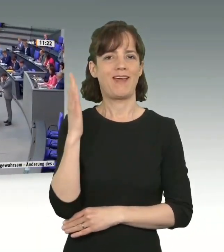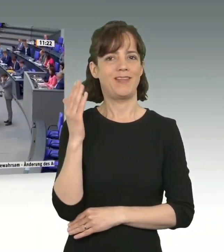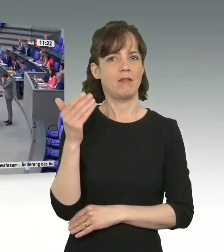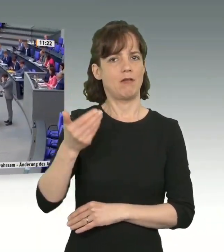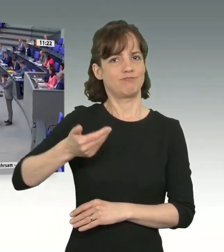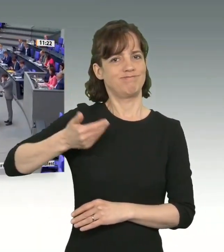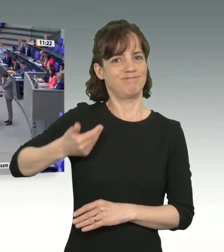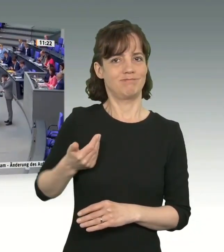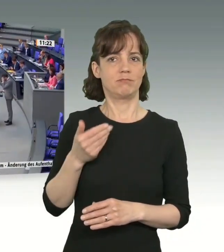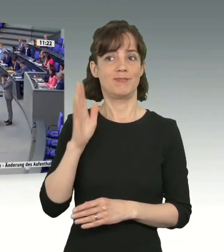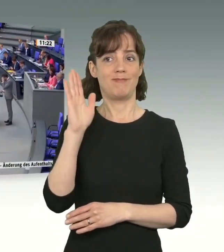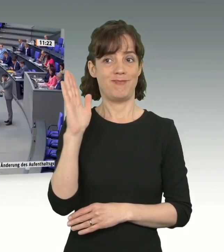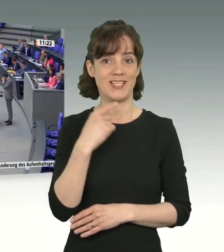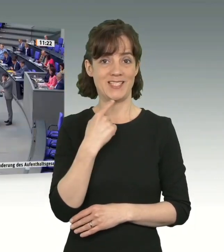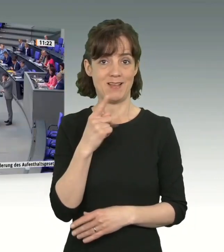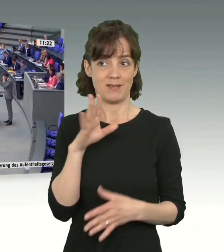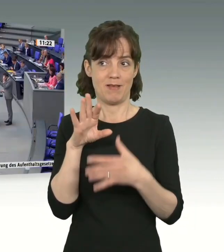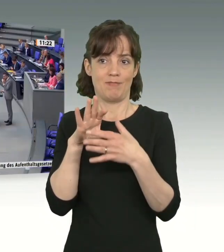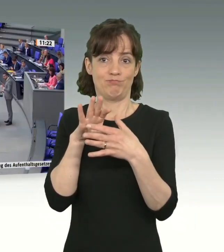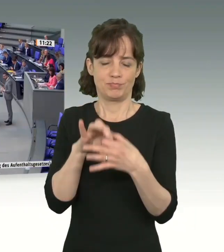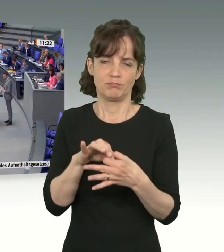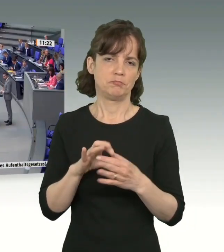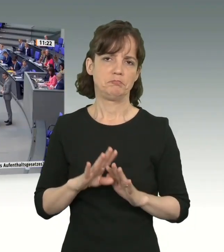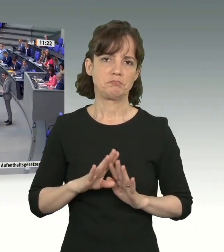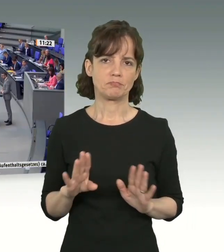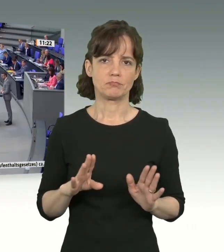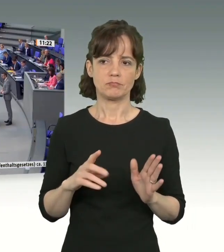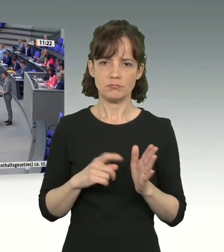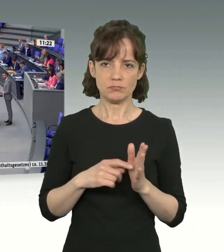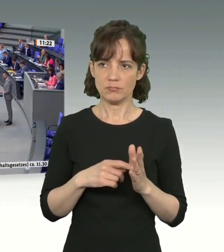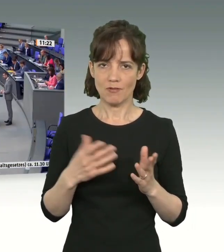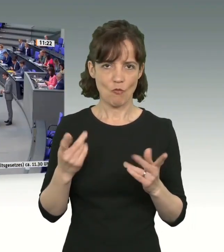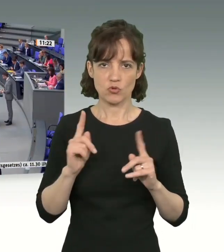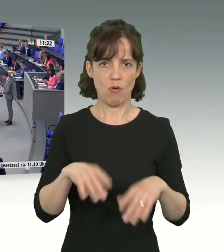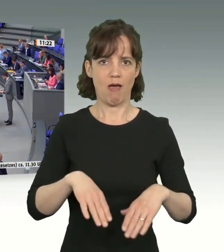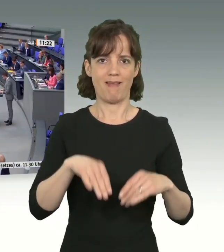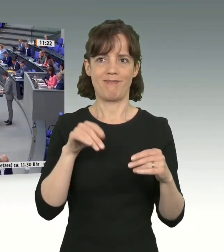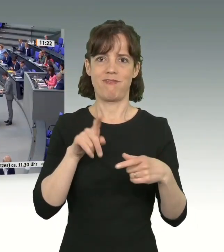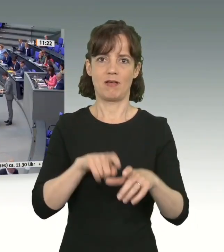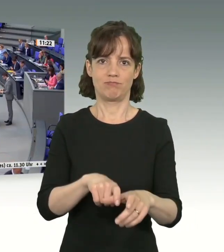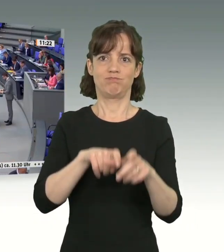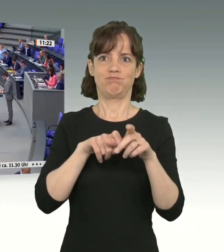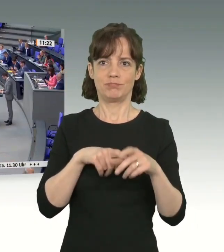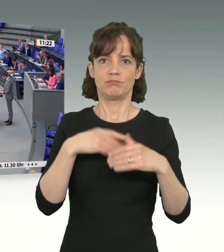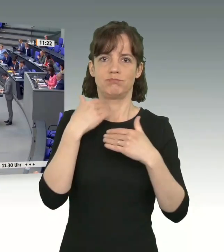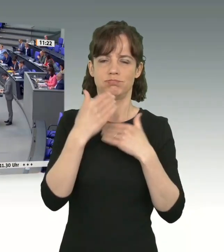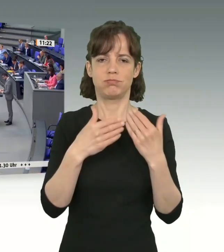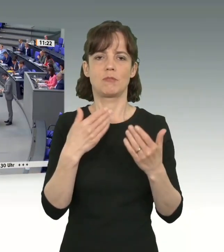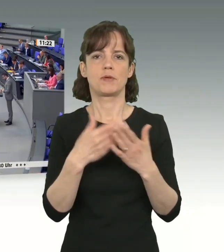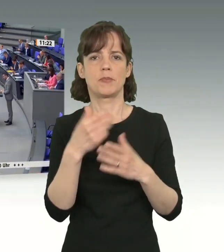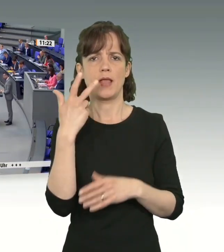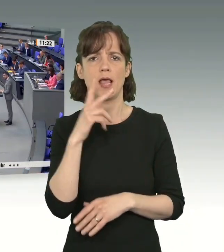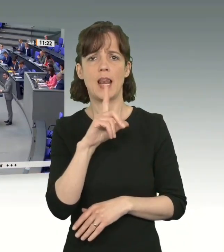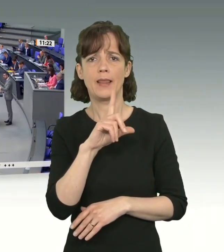zu sehr eingehen, weil ich gar nicht wüsste, wo ich da teilweise anfangen soll. Also bei Ihnen, Herr Lindh, ist ja wirklich